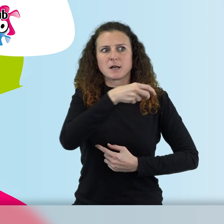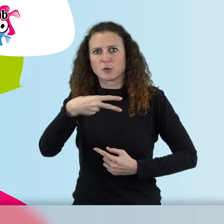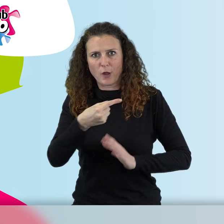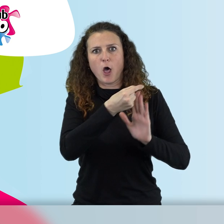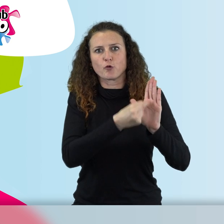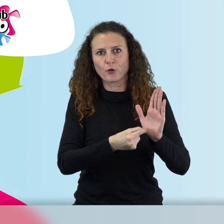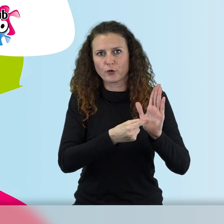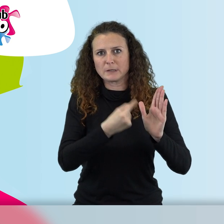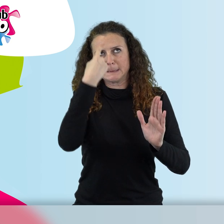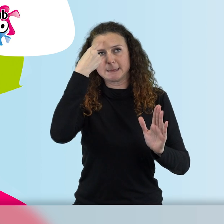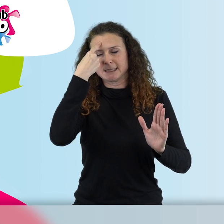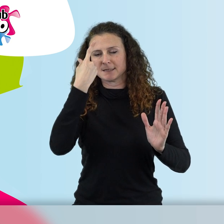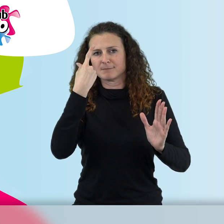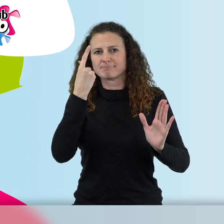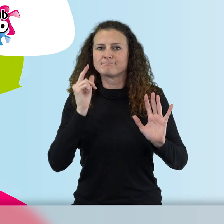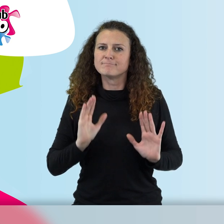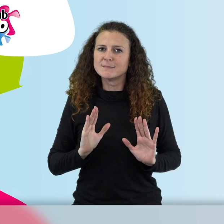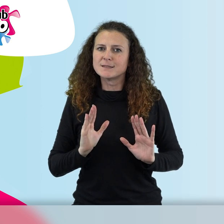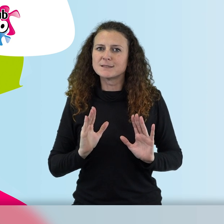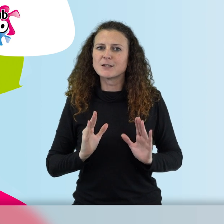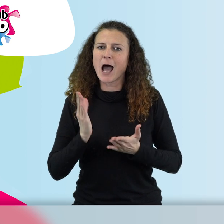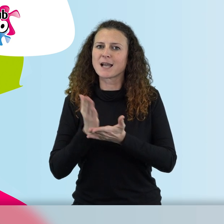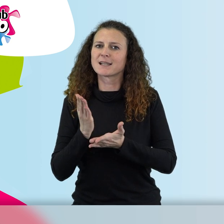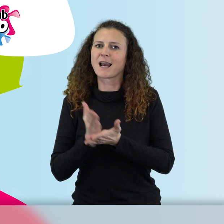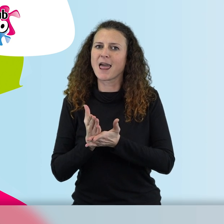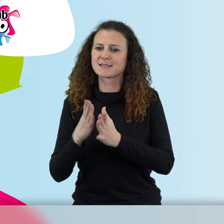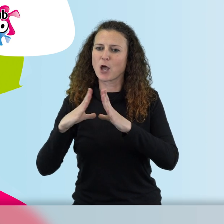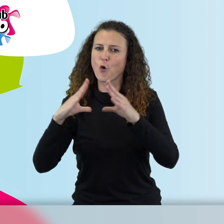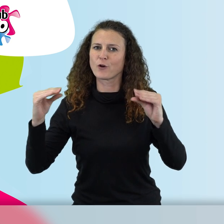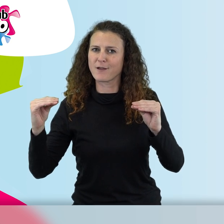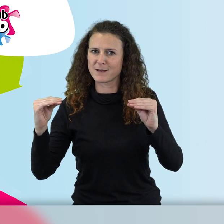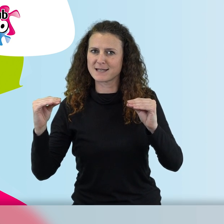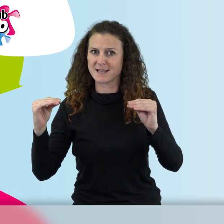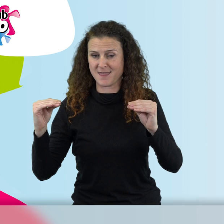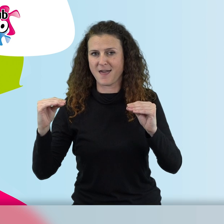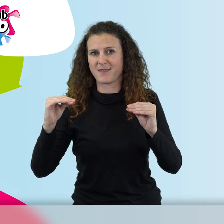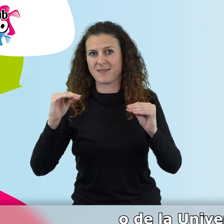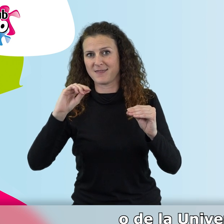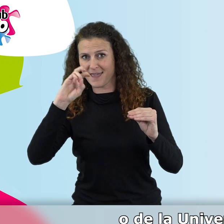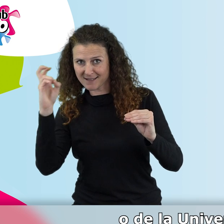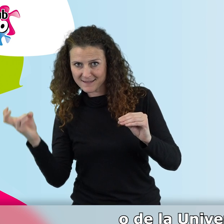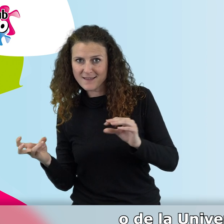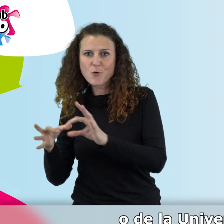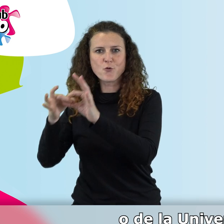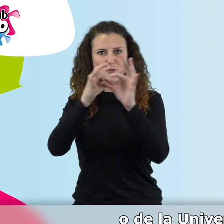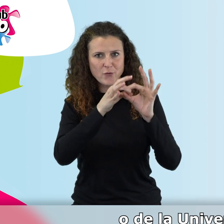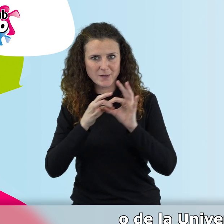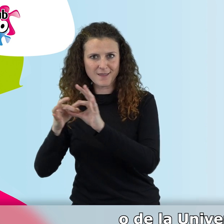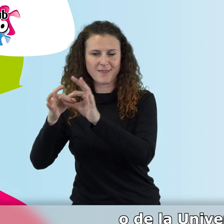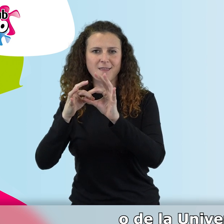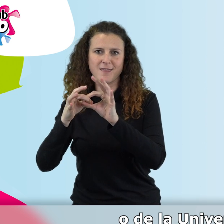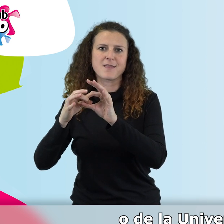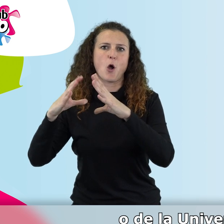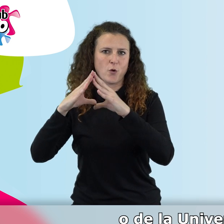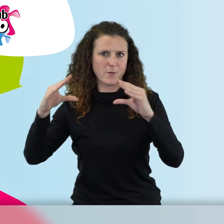en las clases de la universidad interuniversitaria o de la